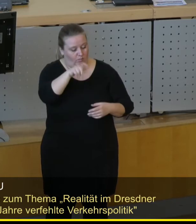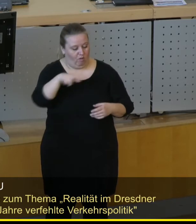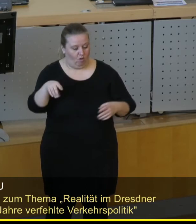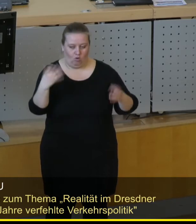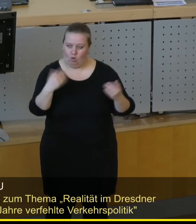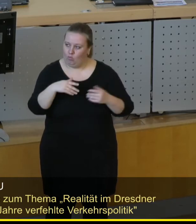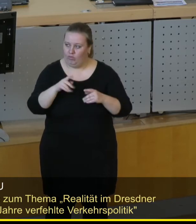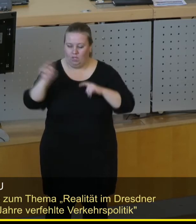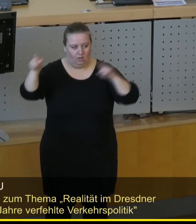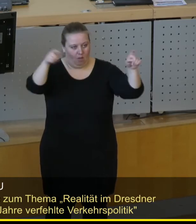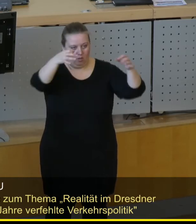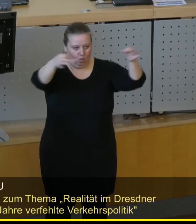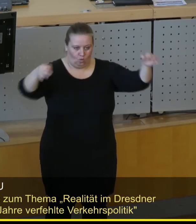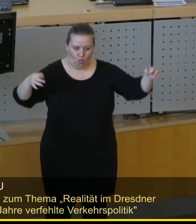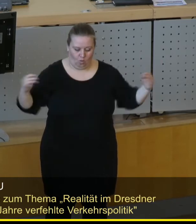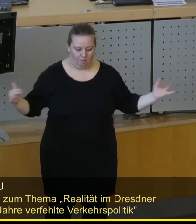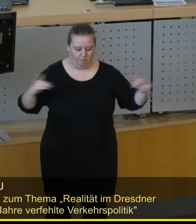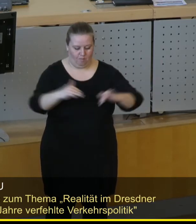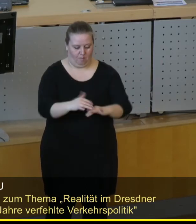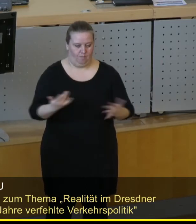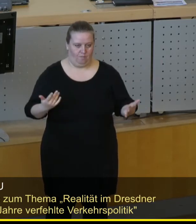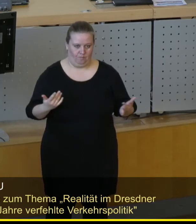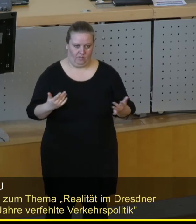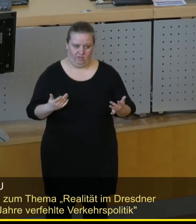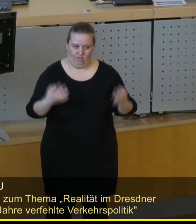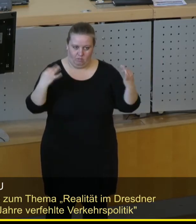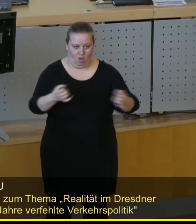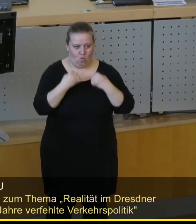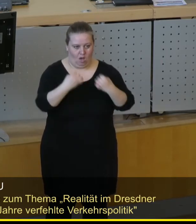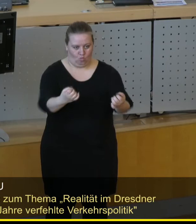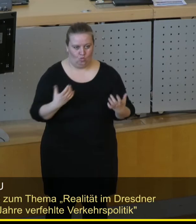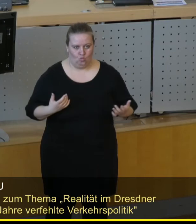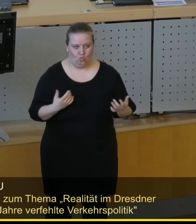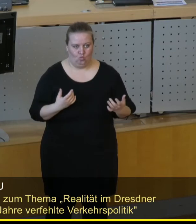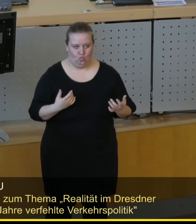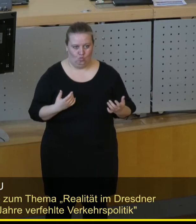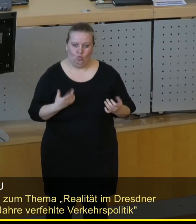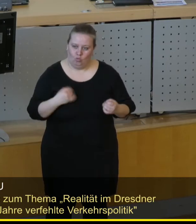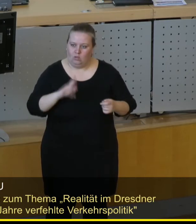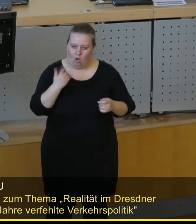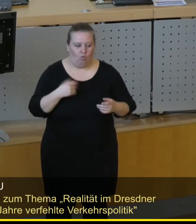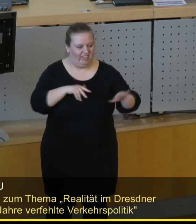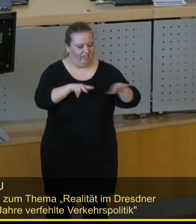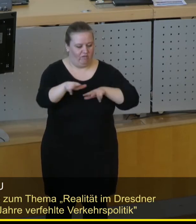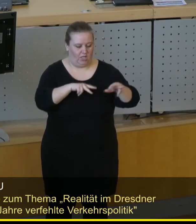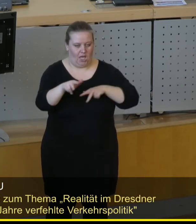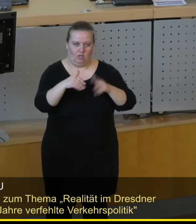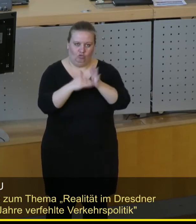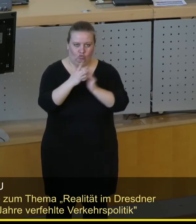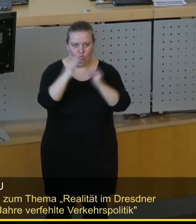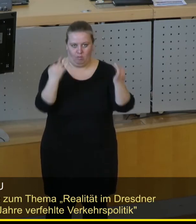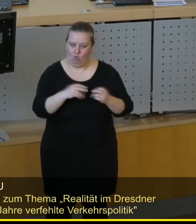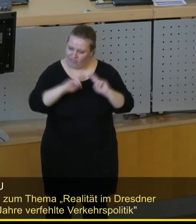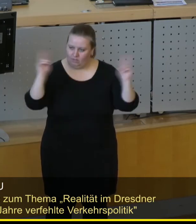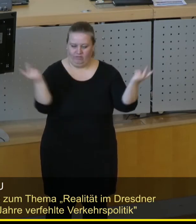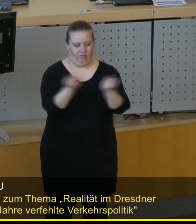aus den benachbarten Gegenden, aus unserem Umland sind eben auf das Auto angewiesen und auf eine leistungsfähige Verkehrsinfrastruktur, die alle